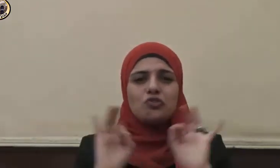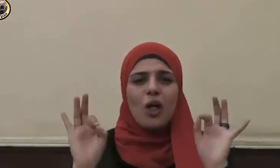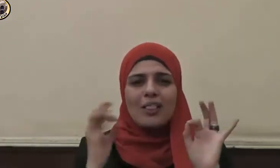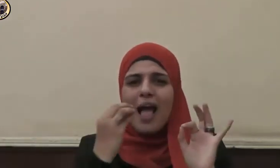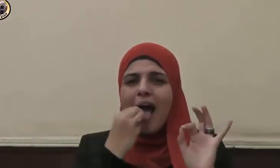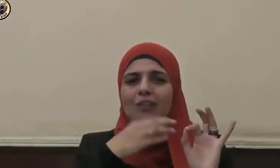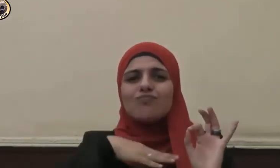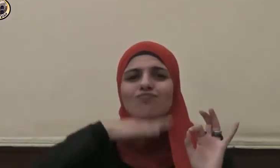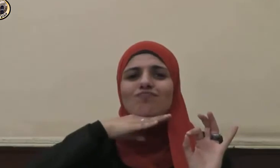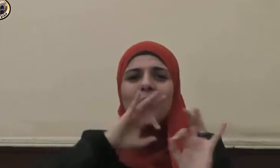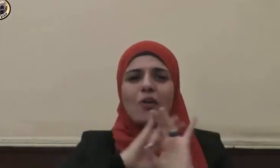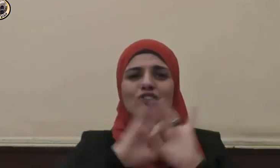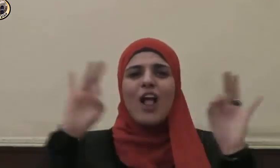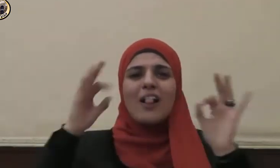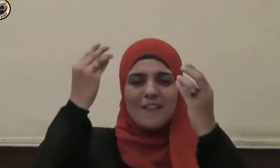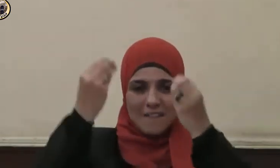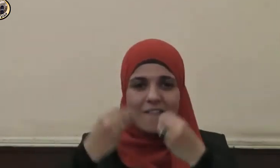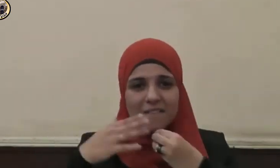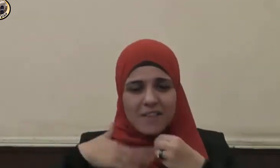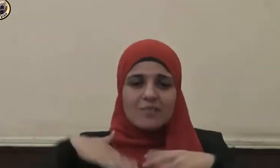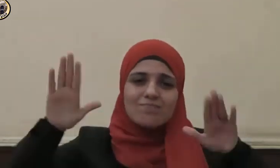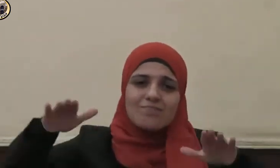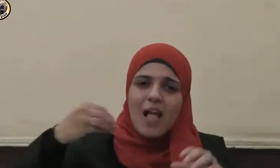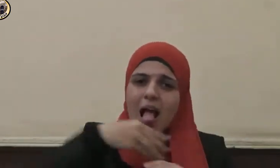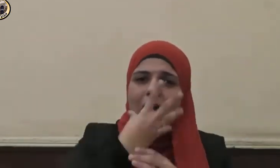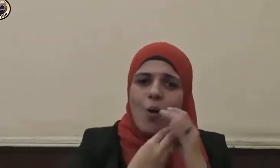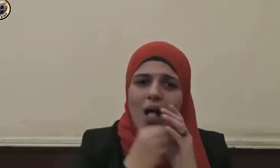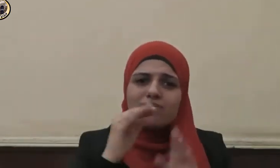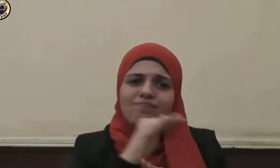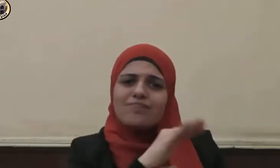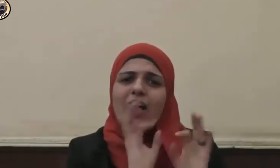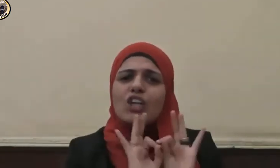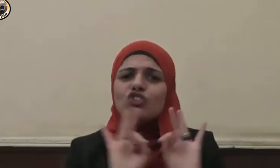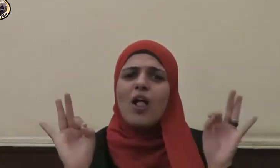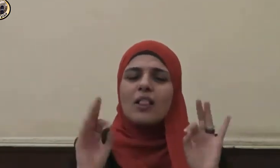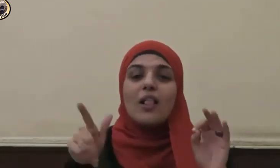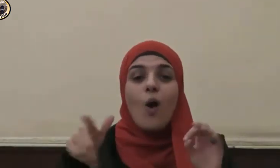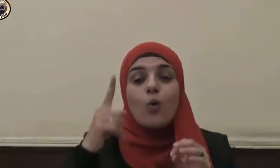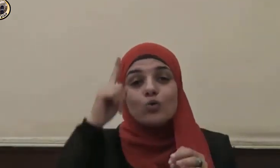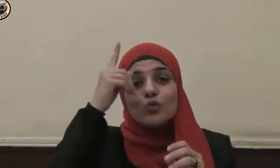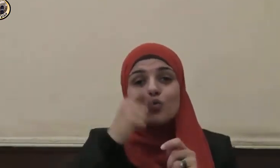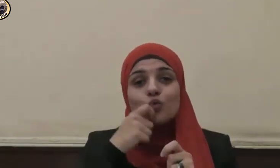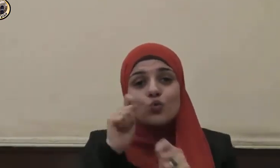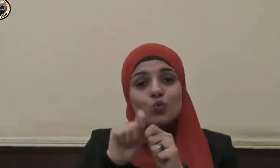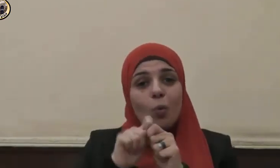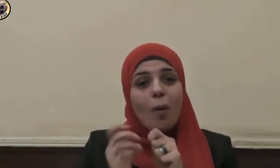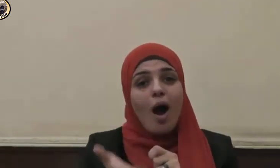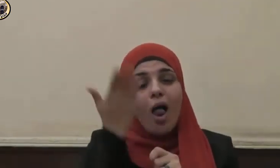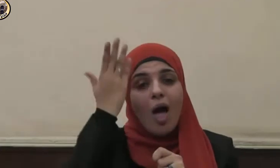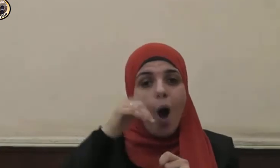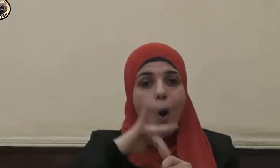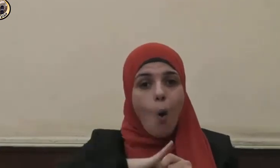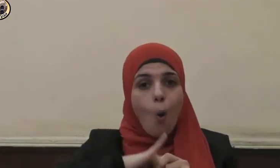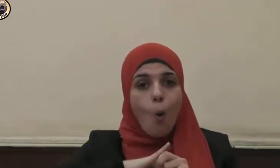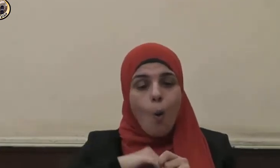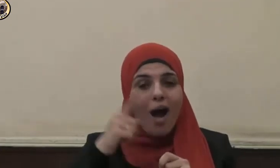فيتغدو وتروح وهذه غريزة وفطرة تتسق